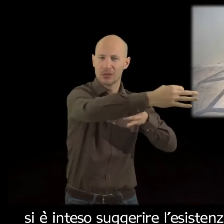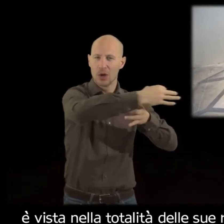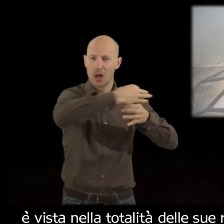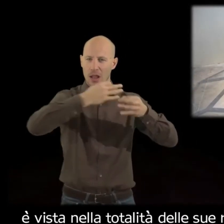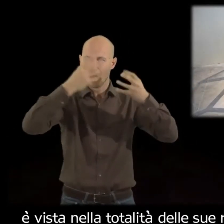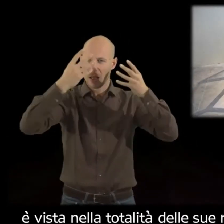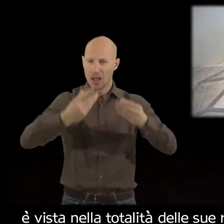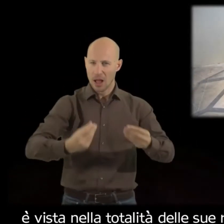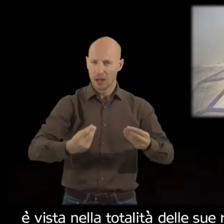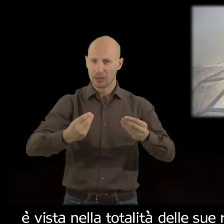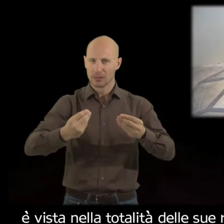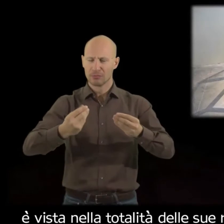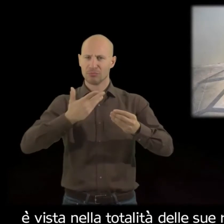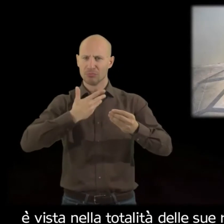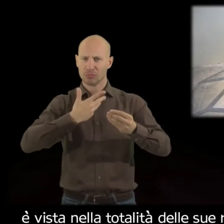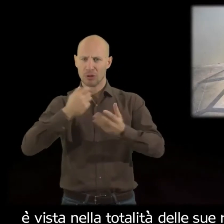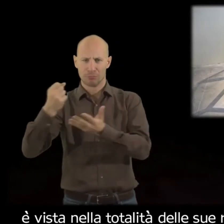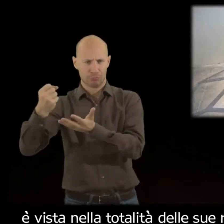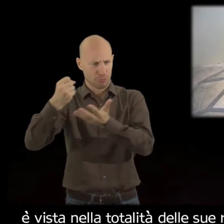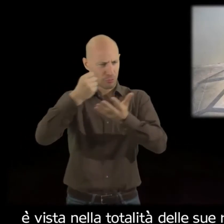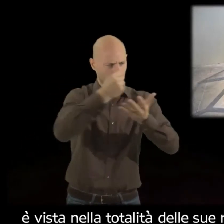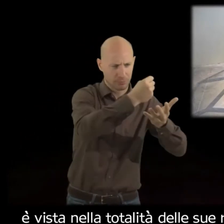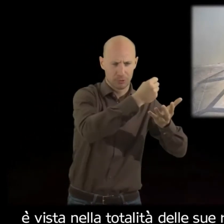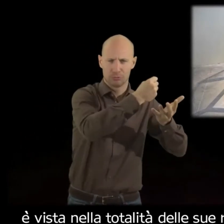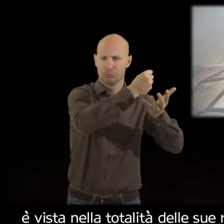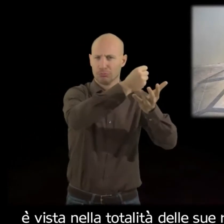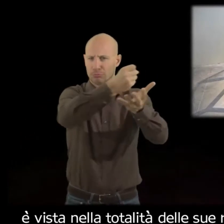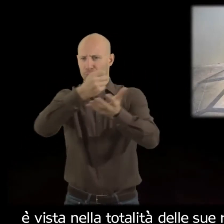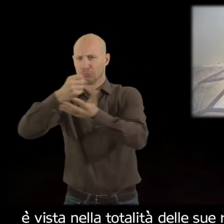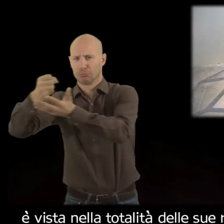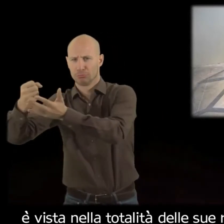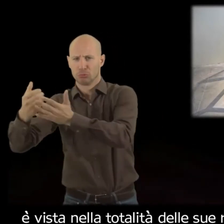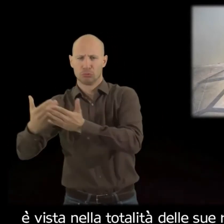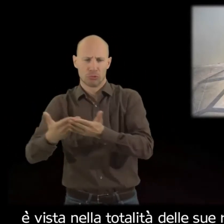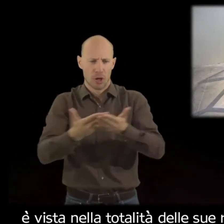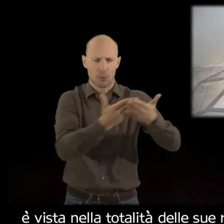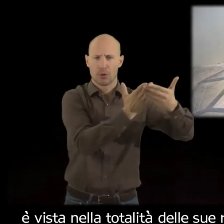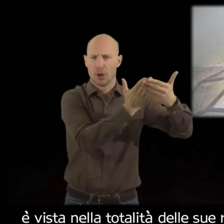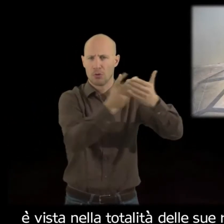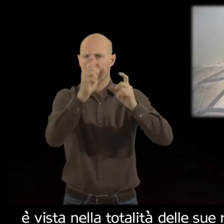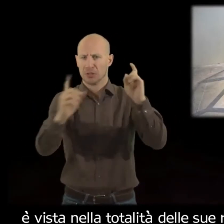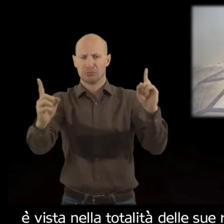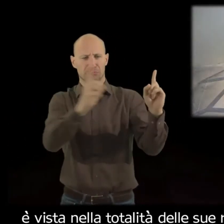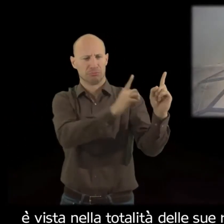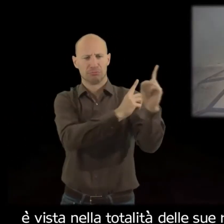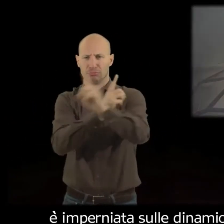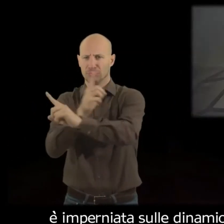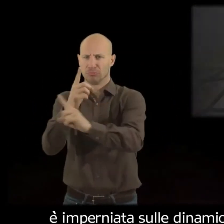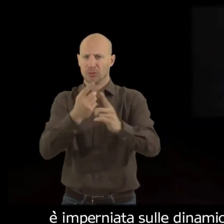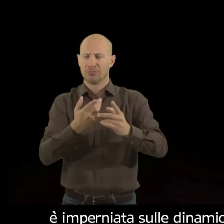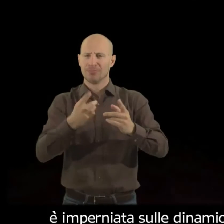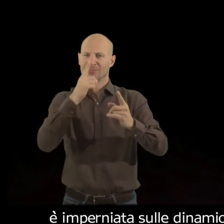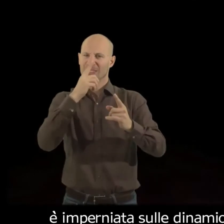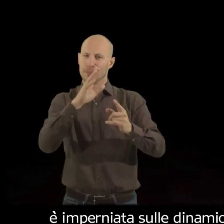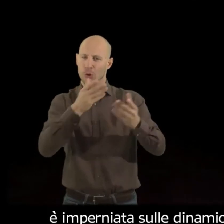totalità delle sue relazioni con il contesto, visto che la vita sociale in Oceania è imperniata sulle dinamiche della reciprocità,